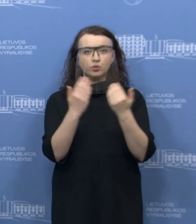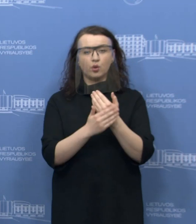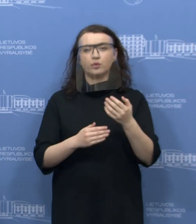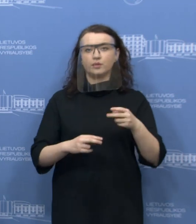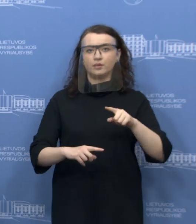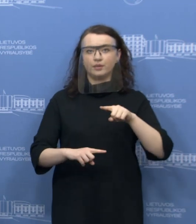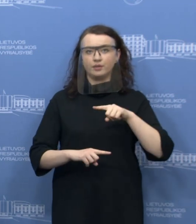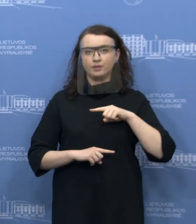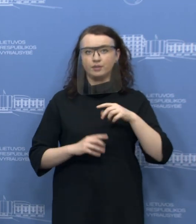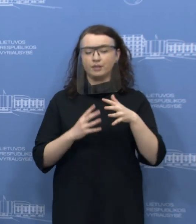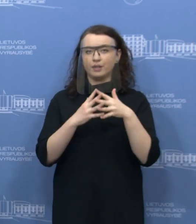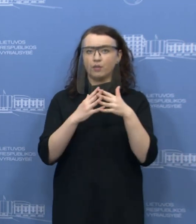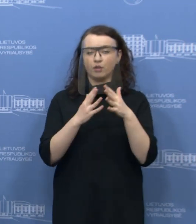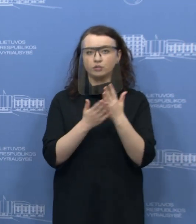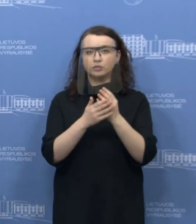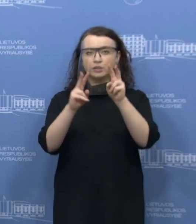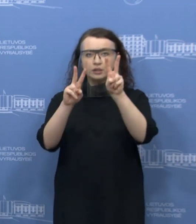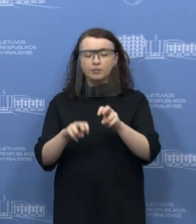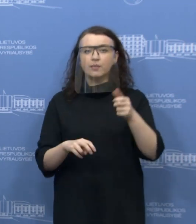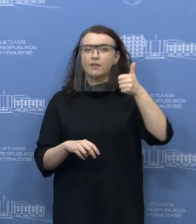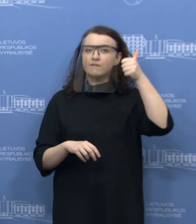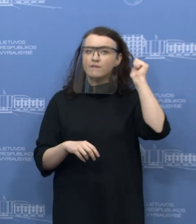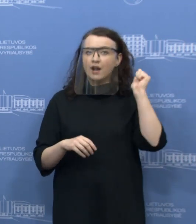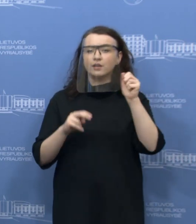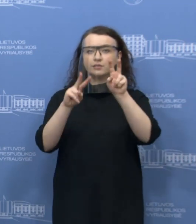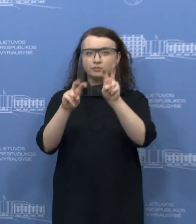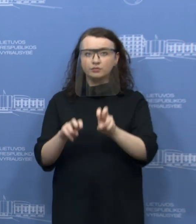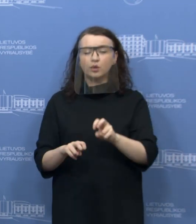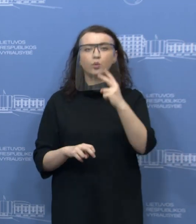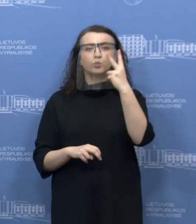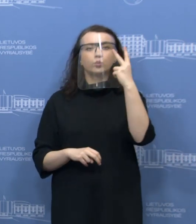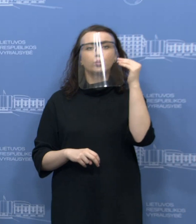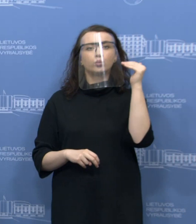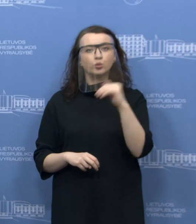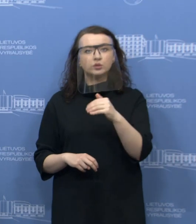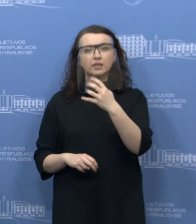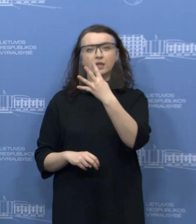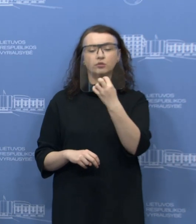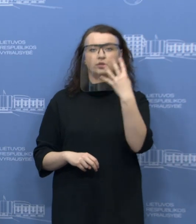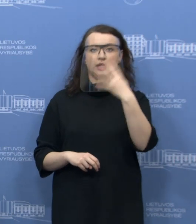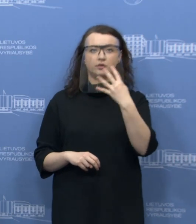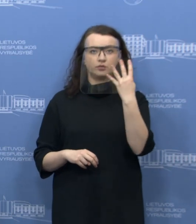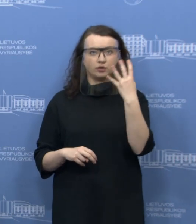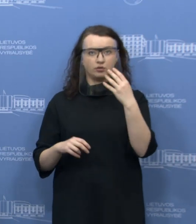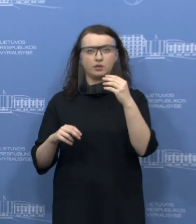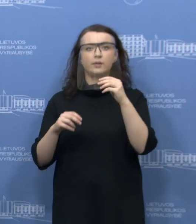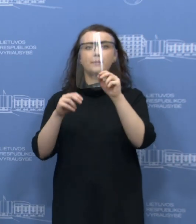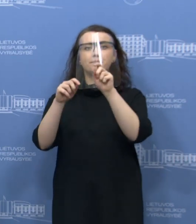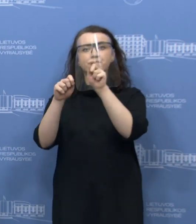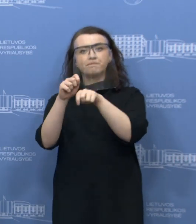rekordą. Yra ištirti per vakar parą 2444 mėginiai.